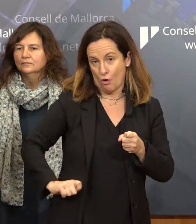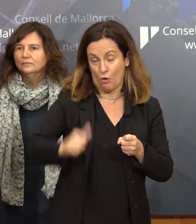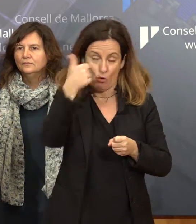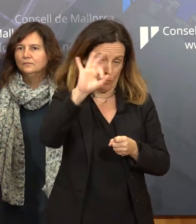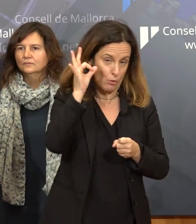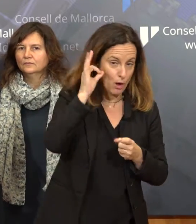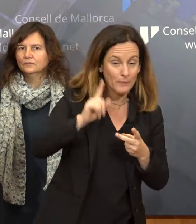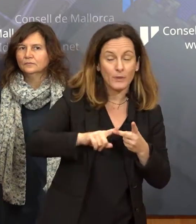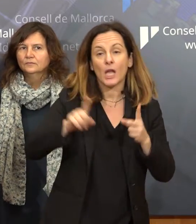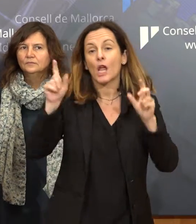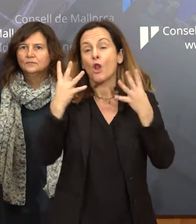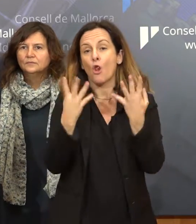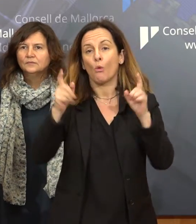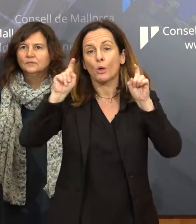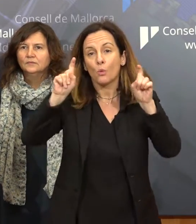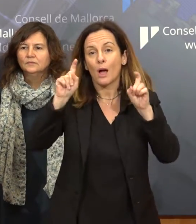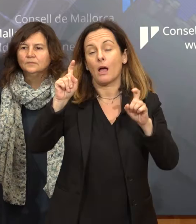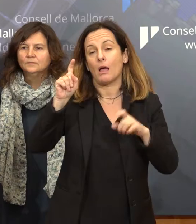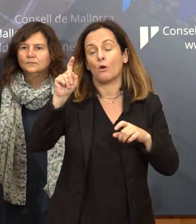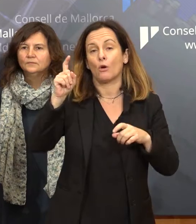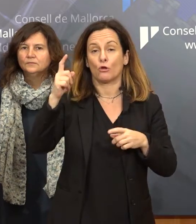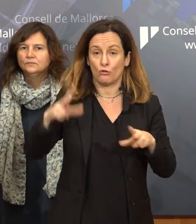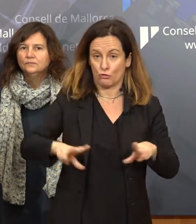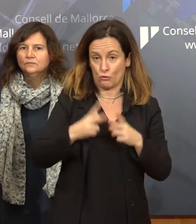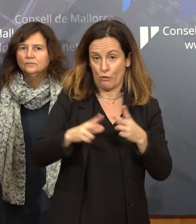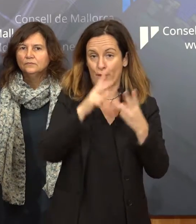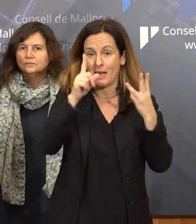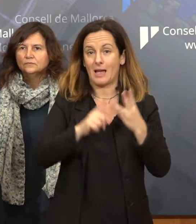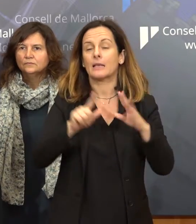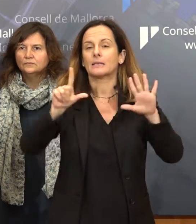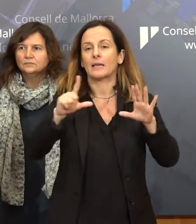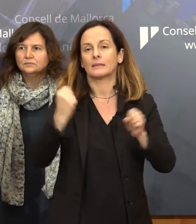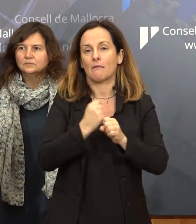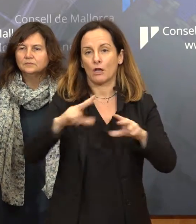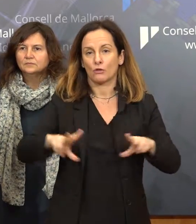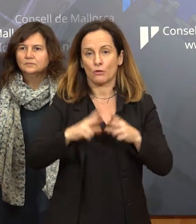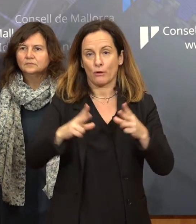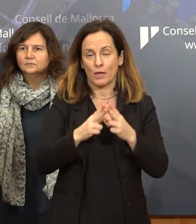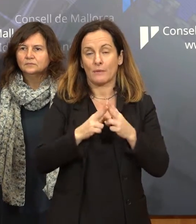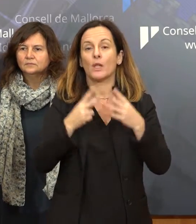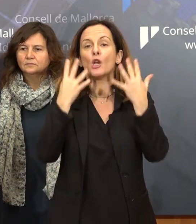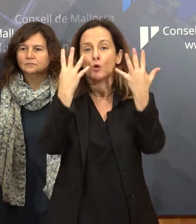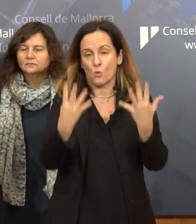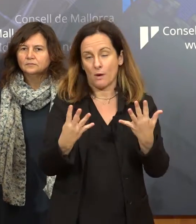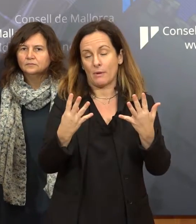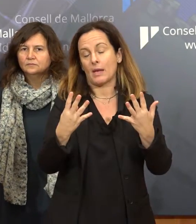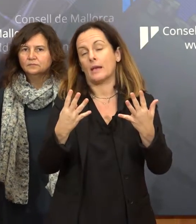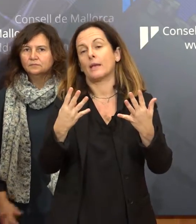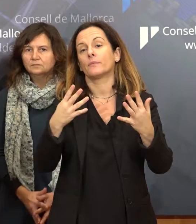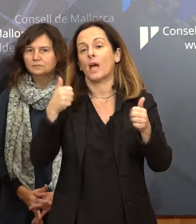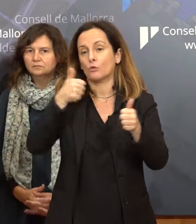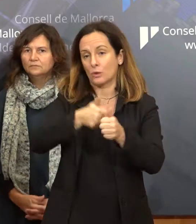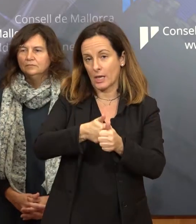9 per a educador o educadora social, 7 per a treballadora social, 9 per a ATS, auxiliar de tècnic d